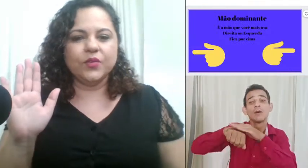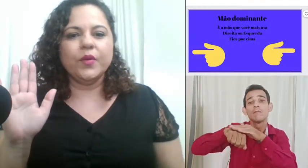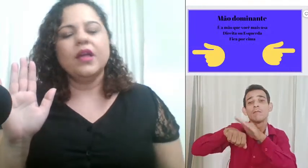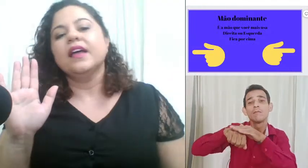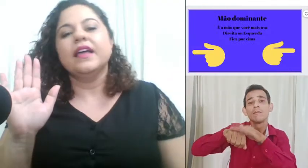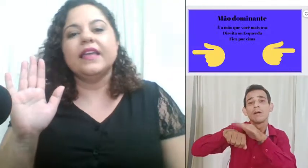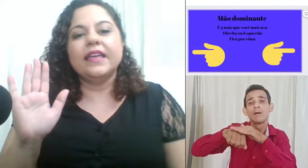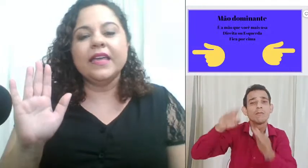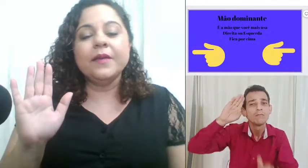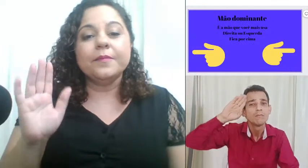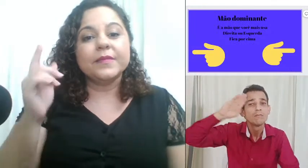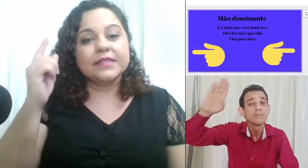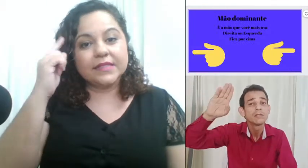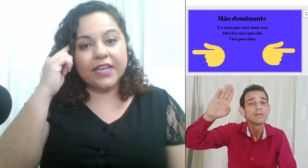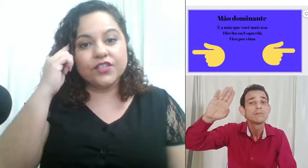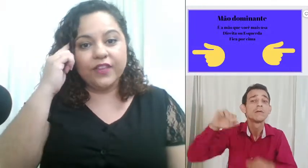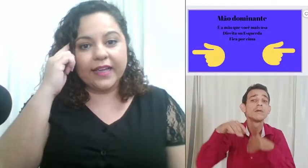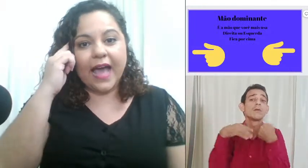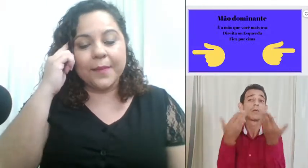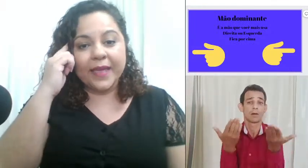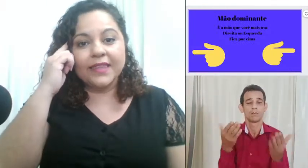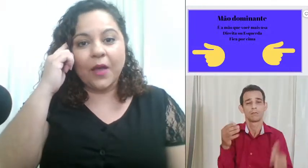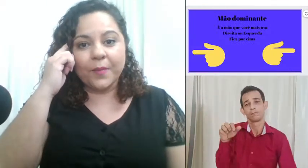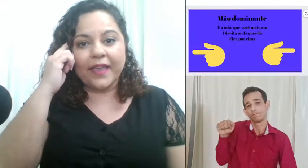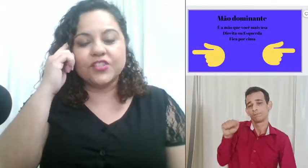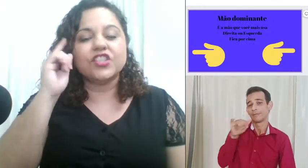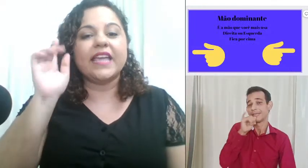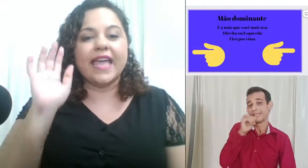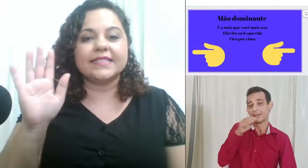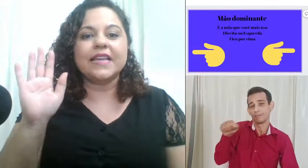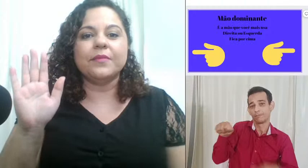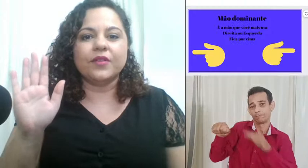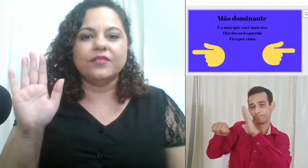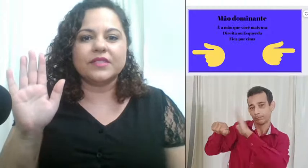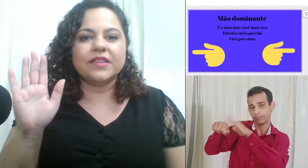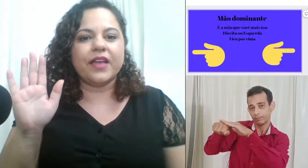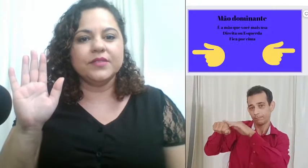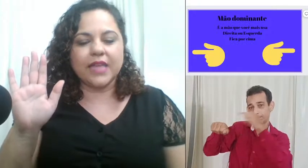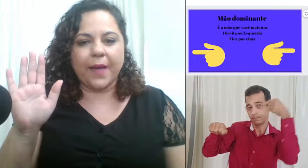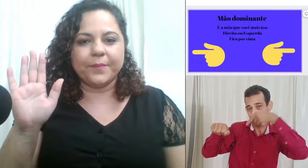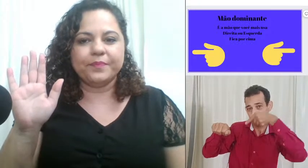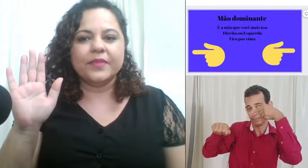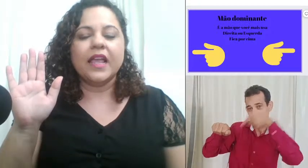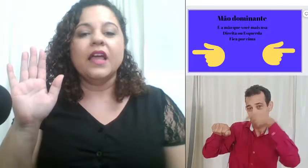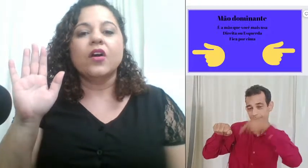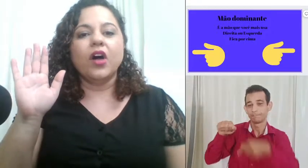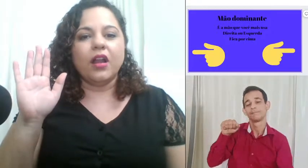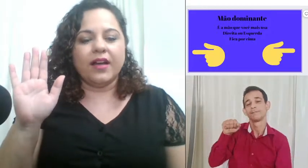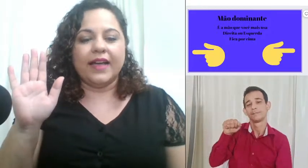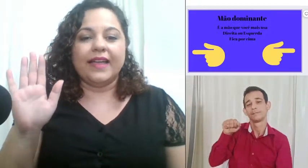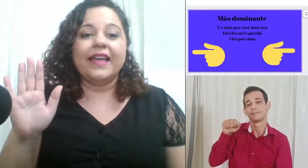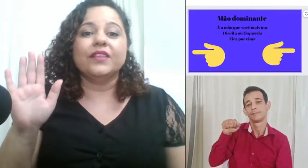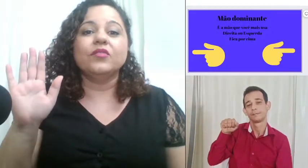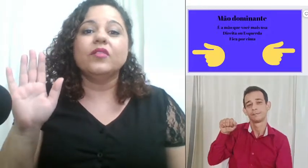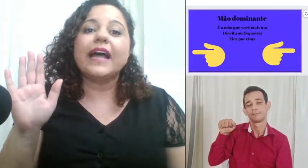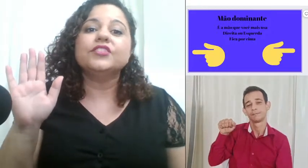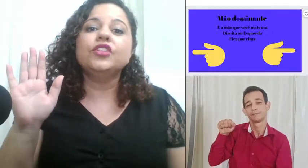e certificar mentalmente de que é essa a mão que você vai usar coloca ela num lugar de